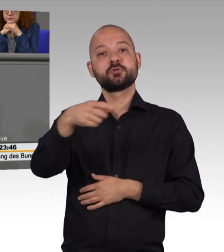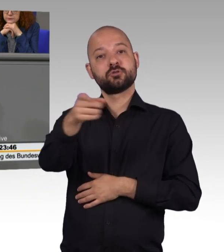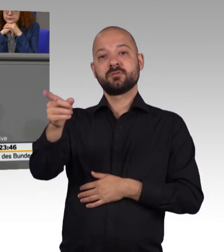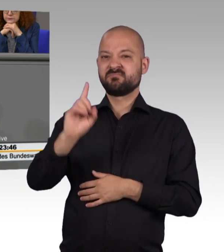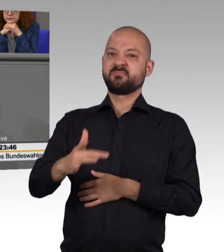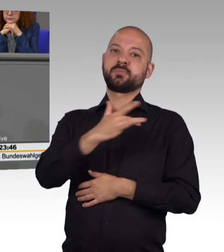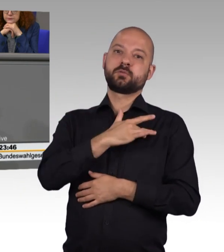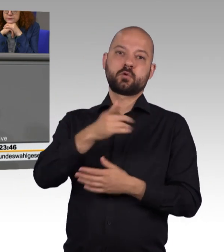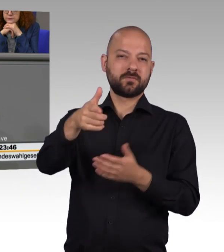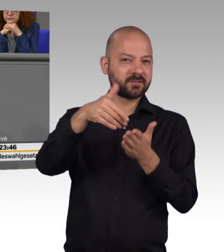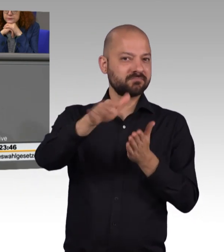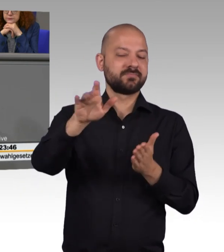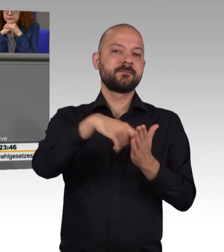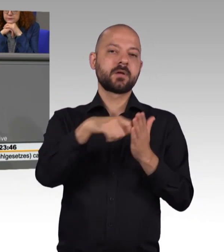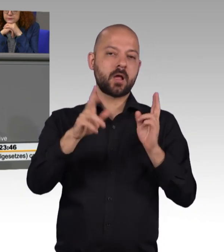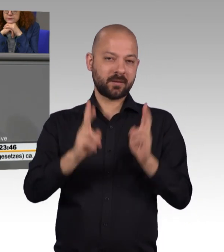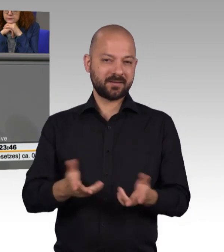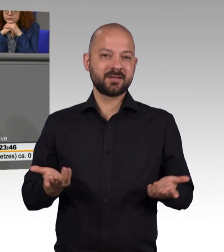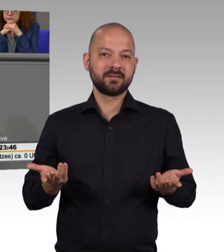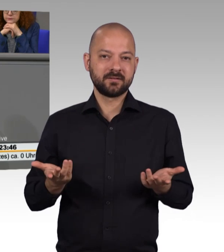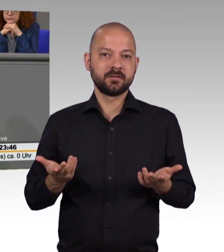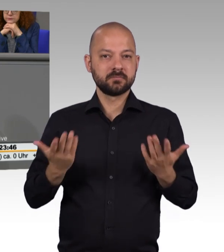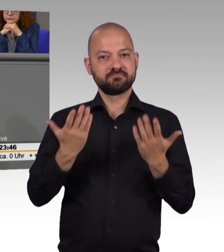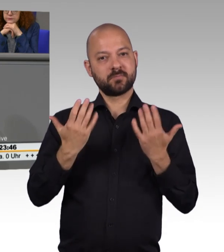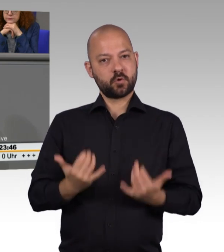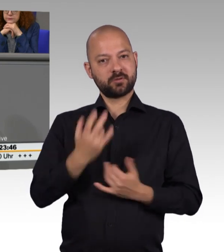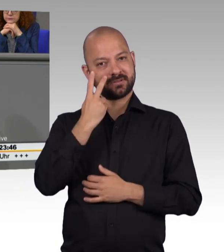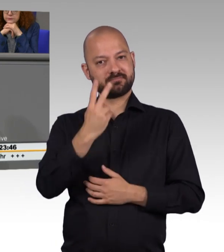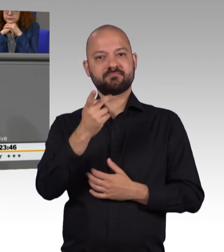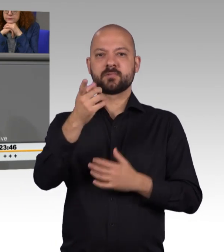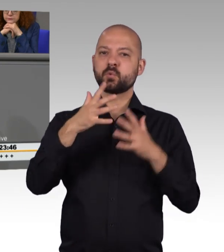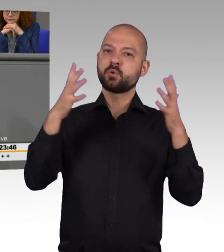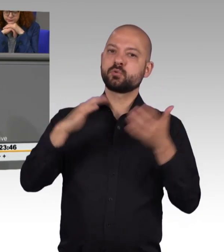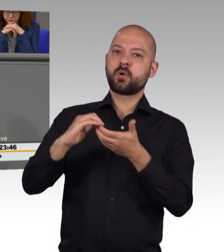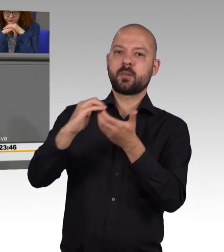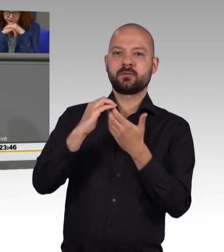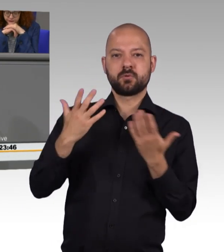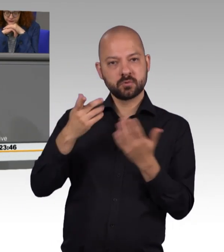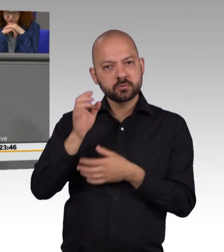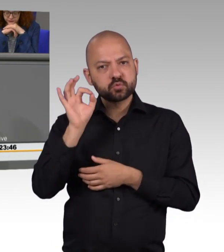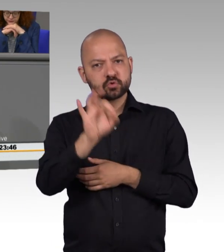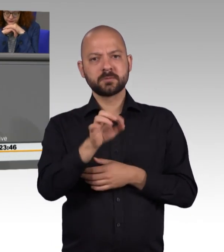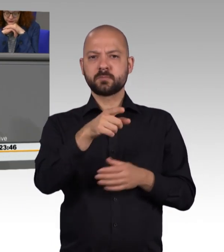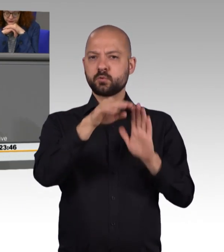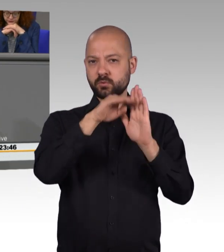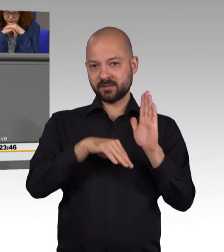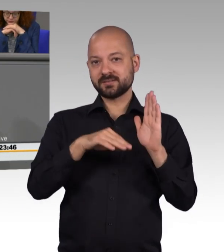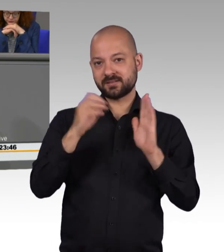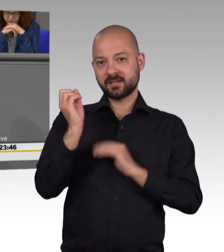sind. Die GroKo wird heute einem Gesetzentwurf zustimmen, der in Wirklichkeit von niemandem